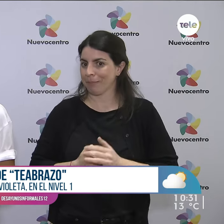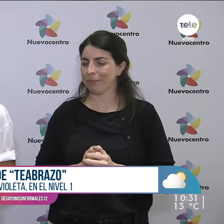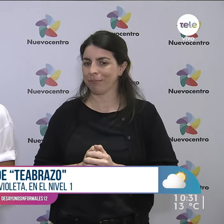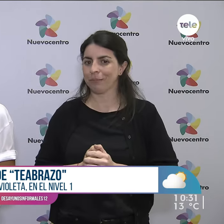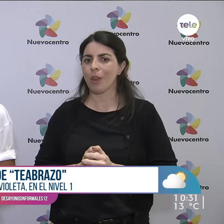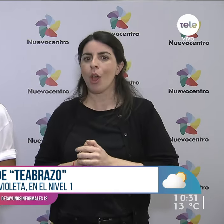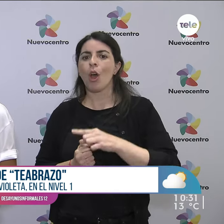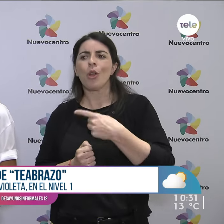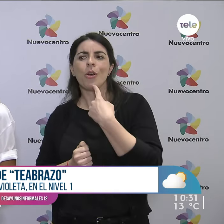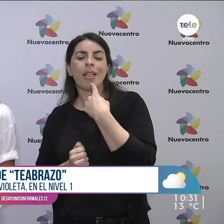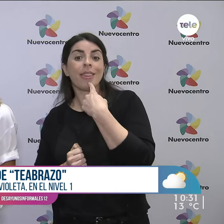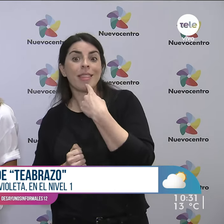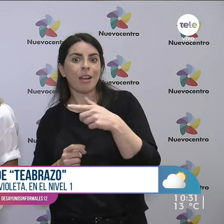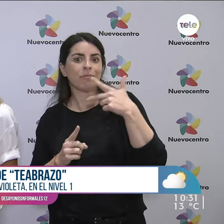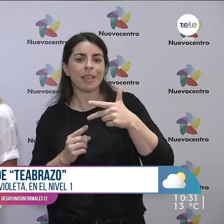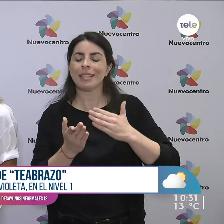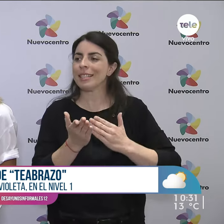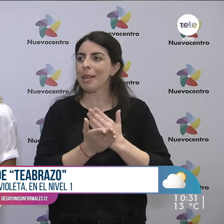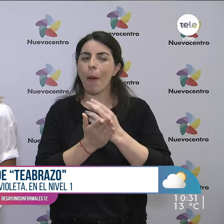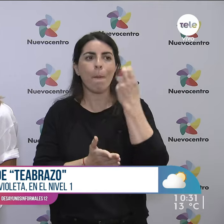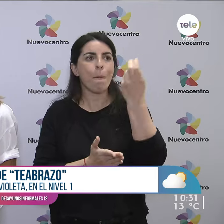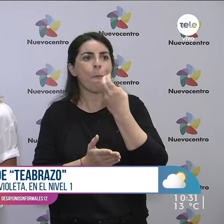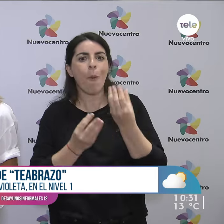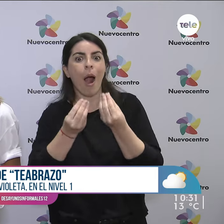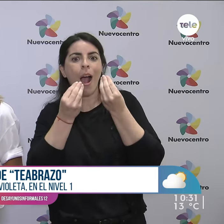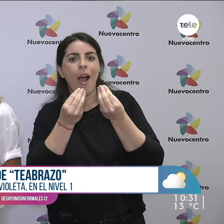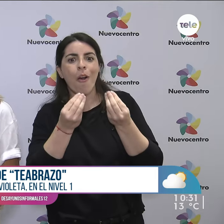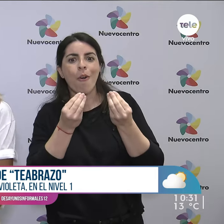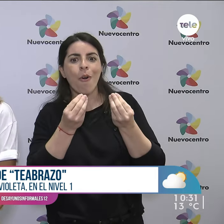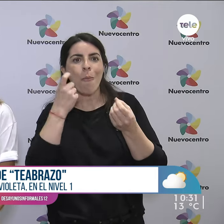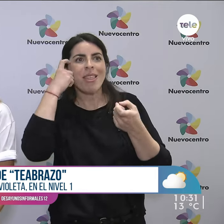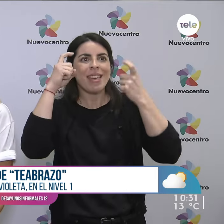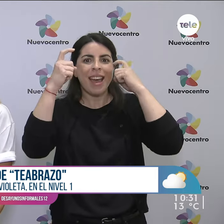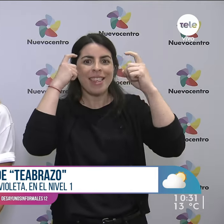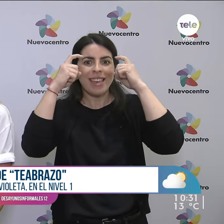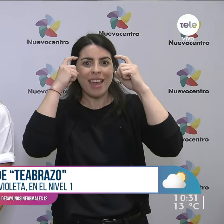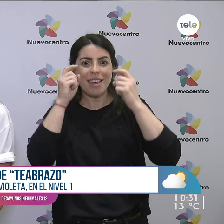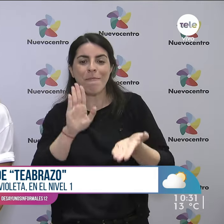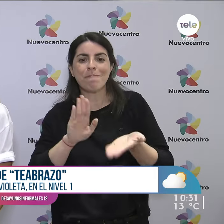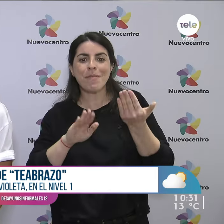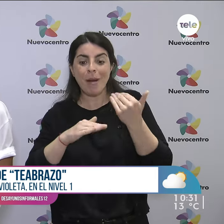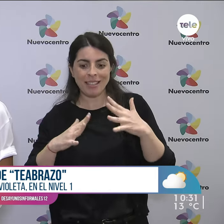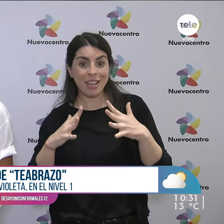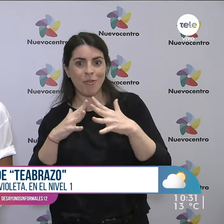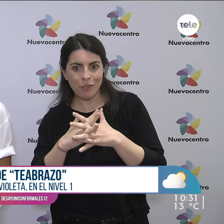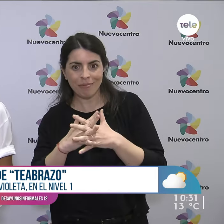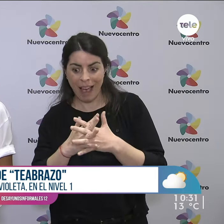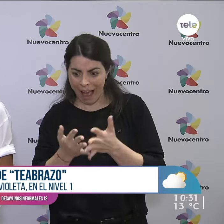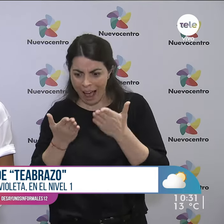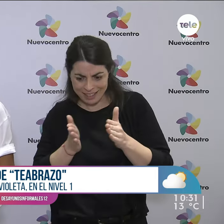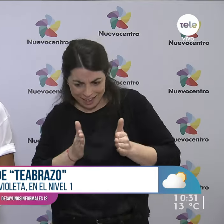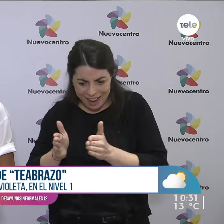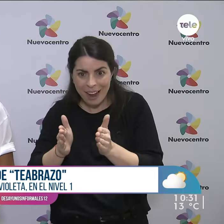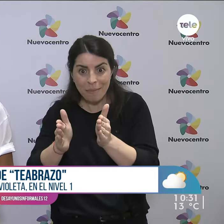buscando formas de hacer iniciativas, de fomentar la inclusión. ¿Ese es el camino? Ese es el camino